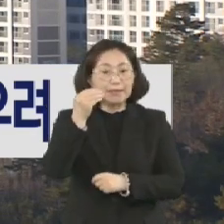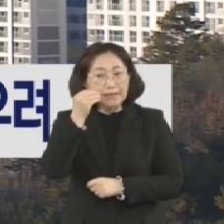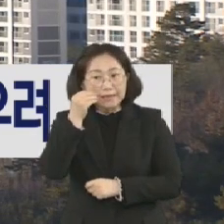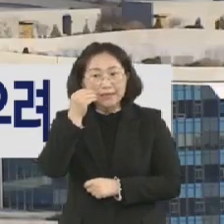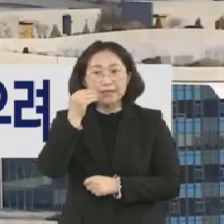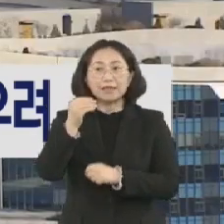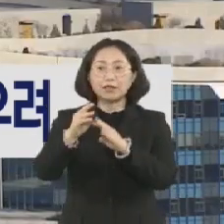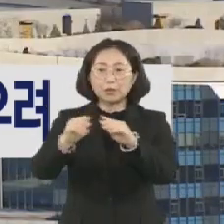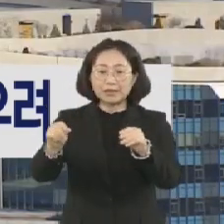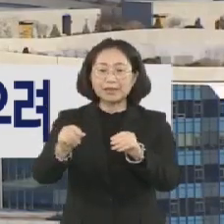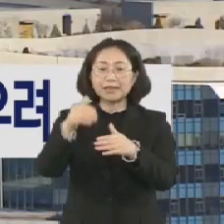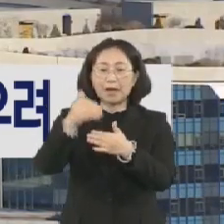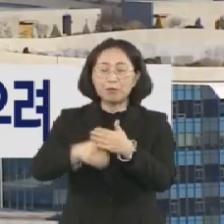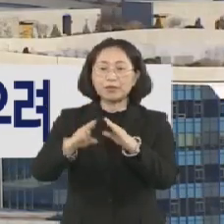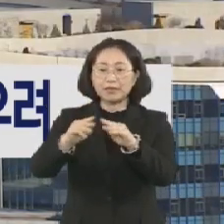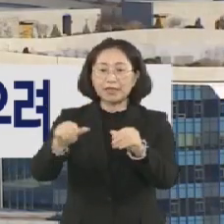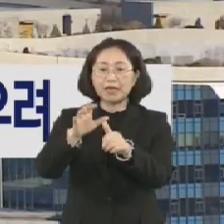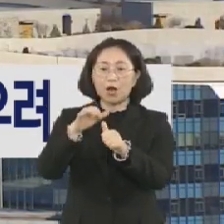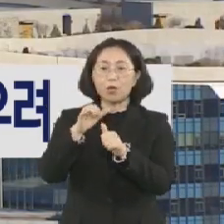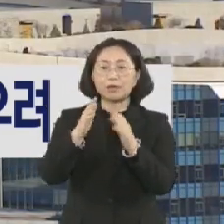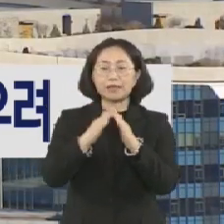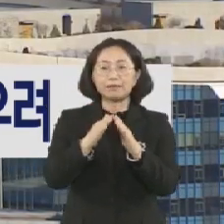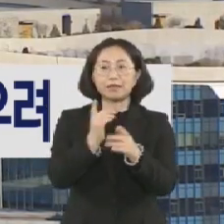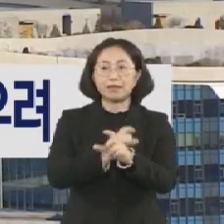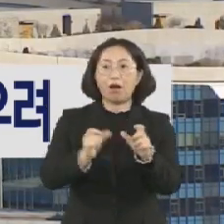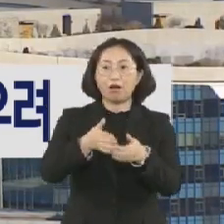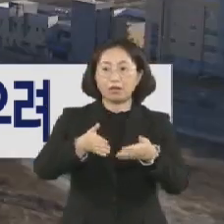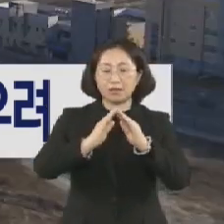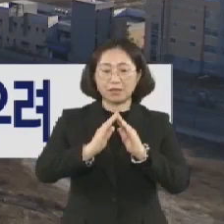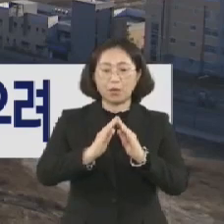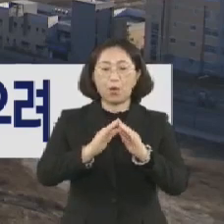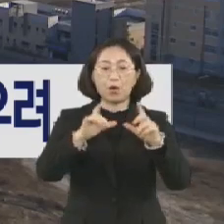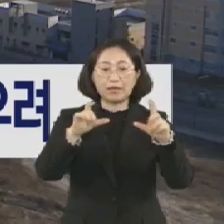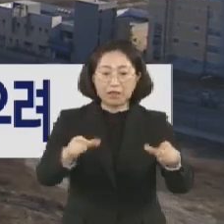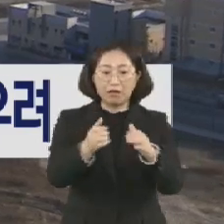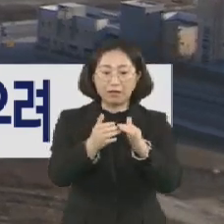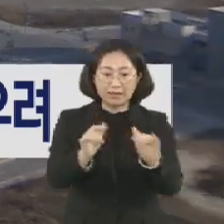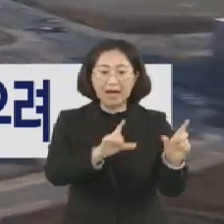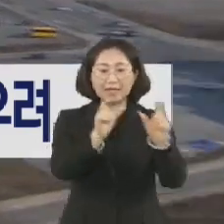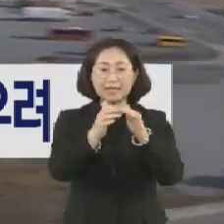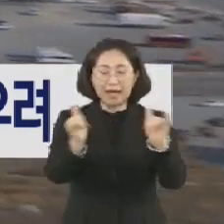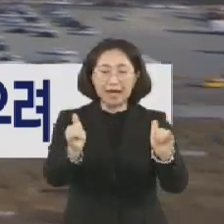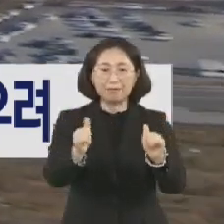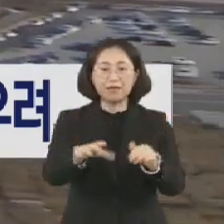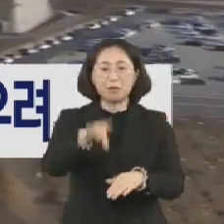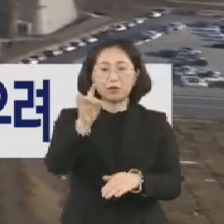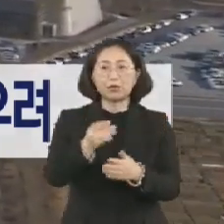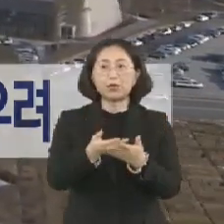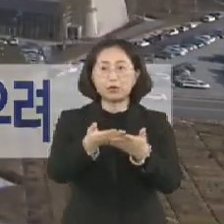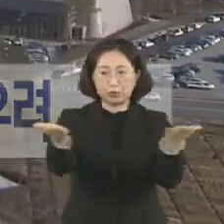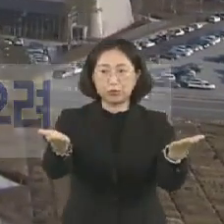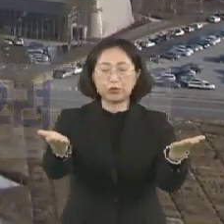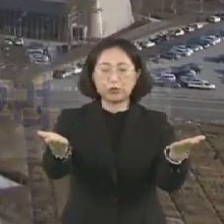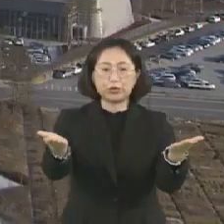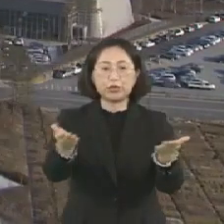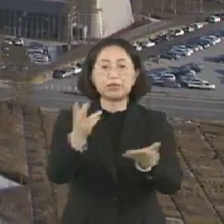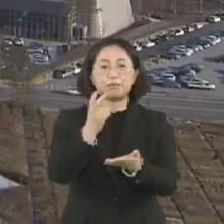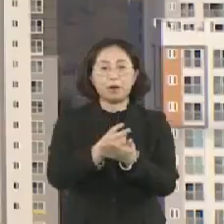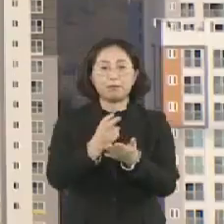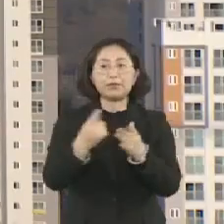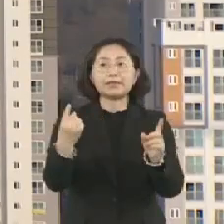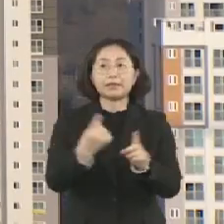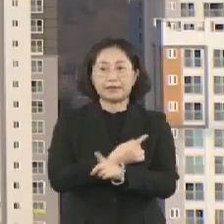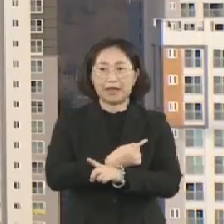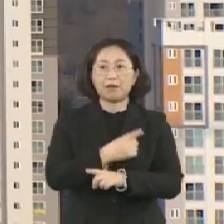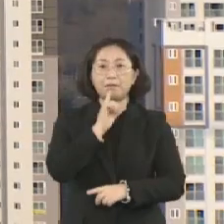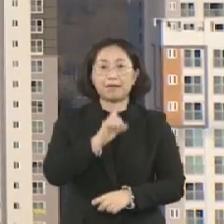남은 토지를 활용해 주택을 추가 공급하고 지역 거주민 우선 공급 원칙 등 청약 제도를 손질하겠다고